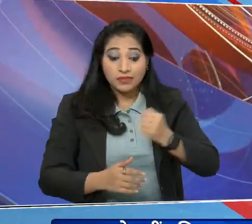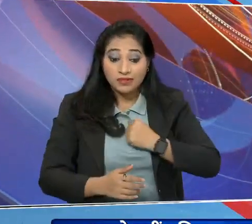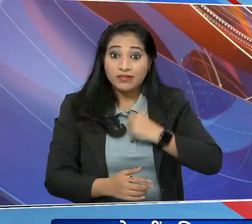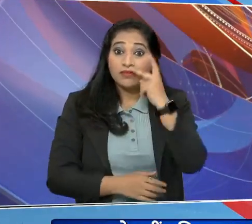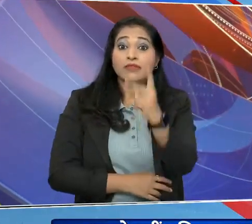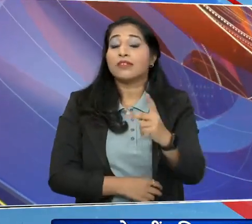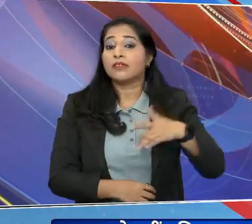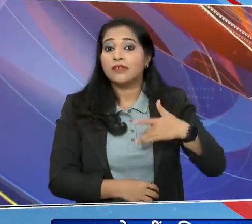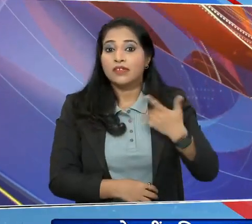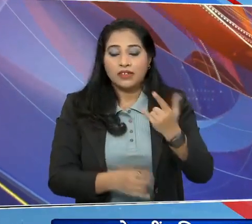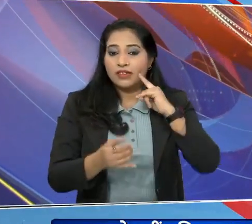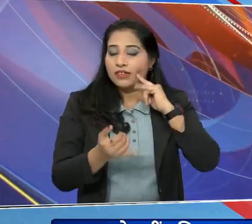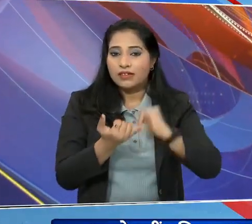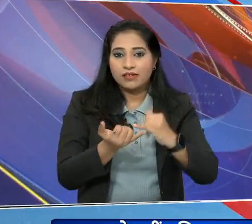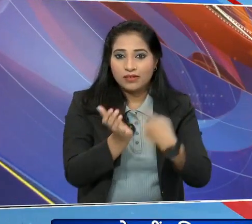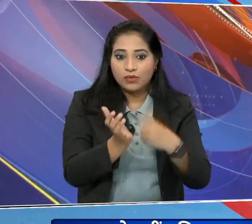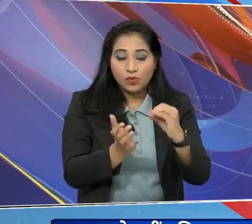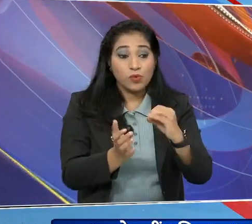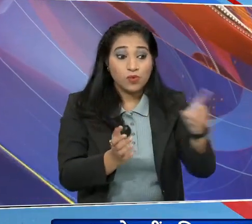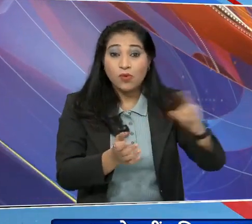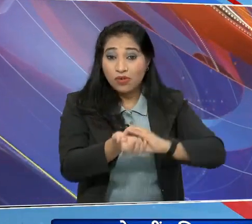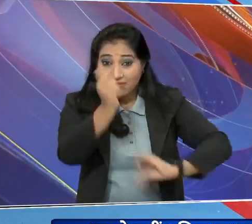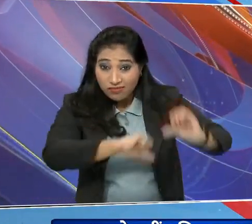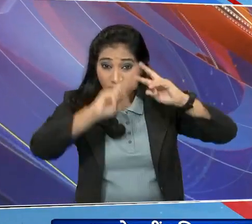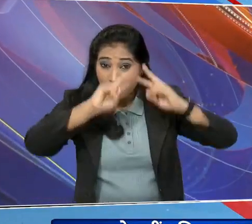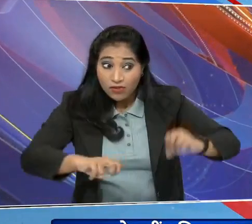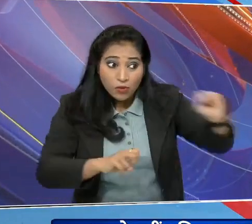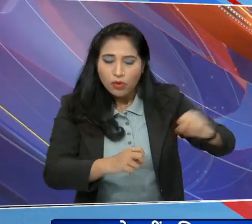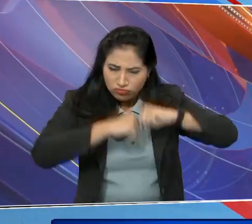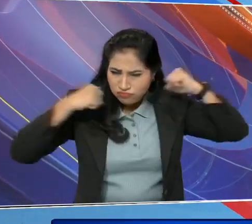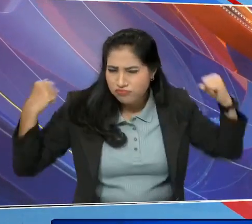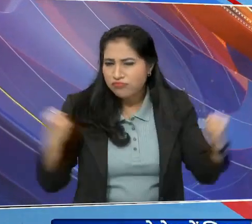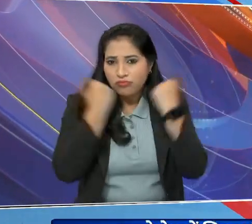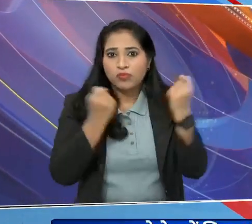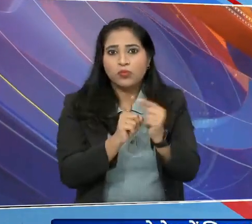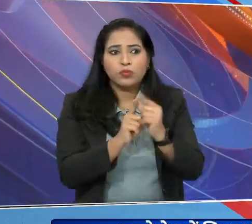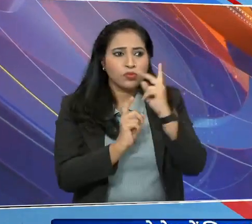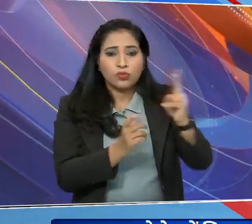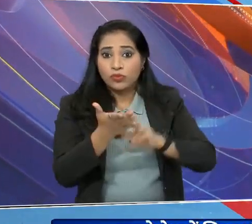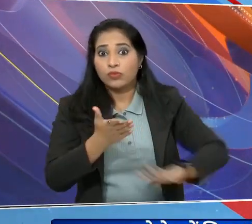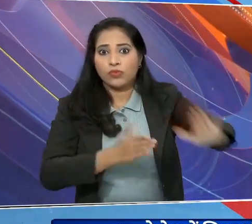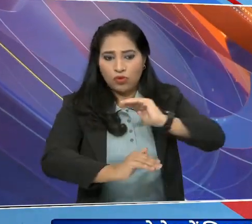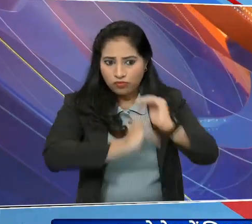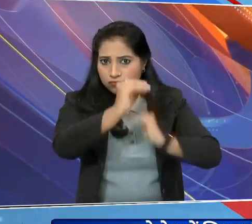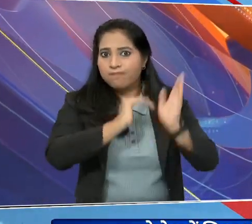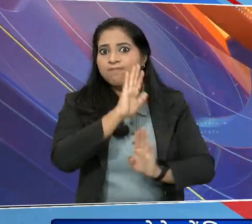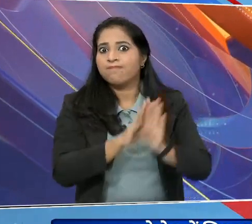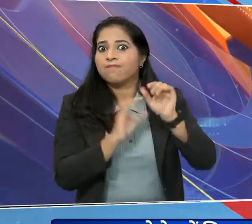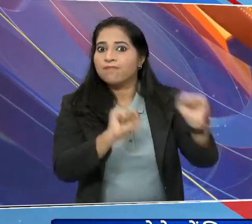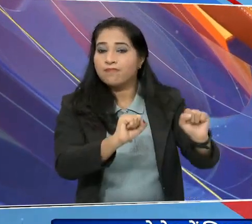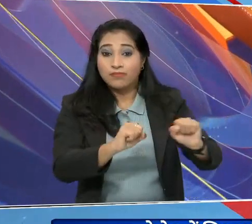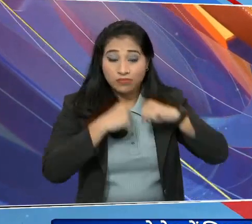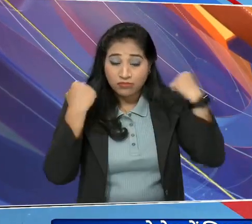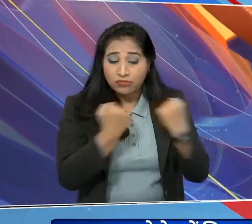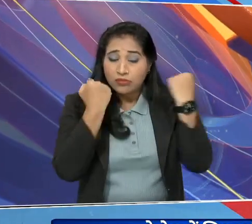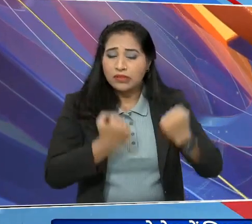इतरों के वैज्ञानकों की बवधिक शमता उनकी लगन और रास्ट के विकास के प्रती उनके